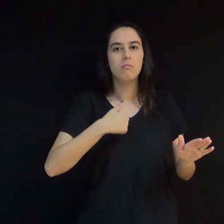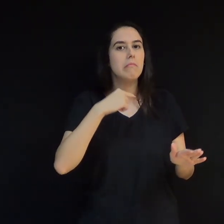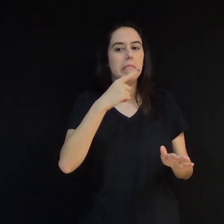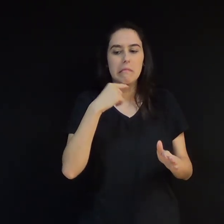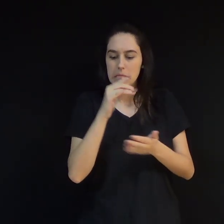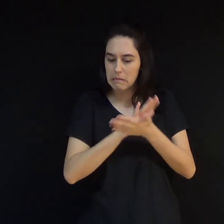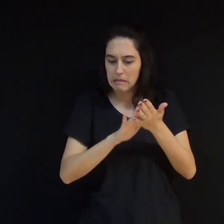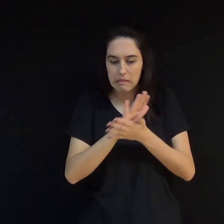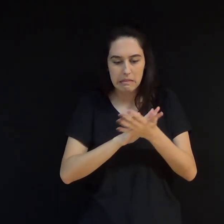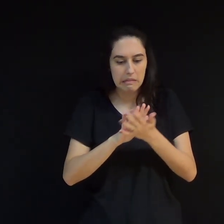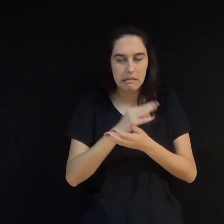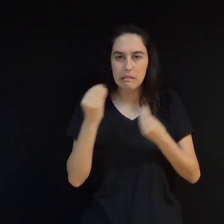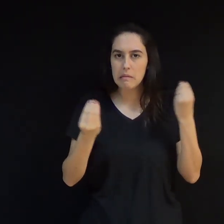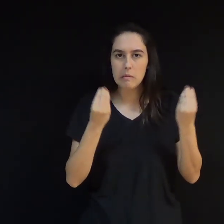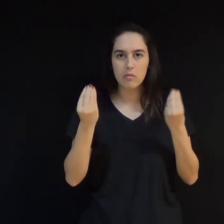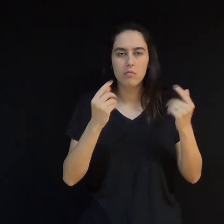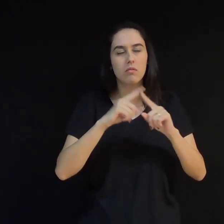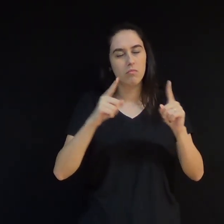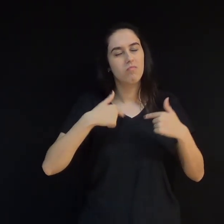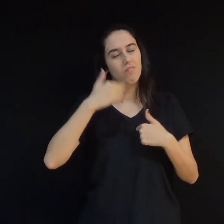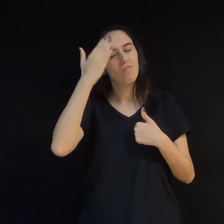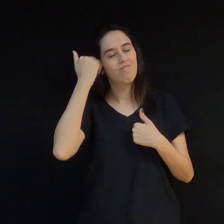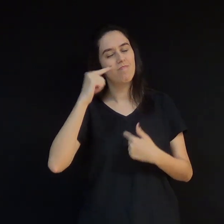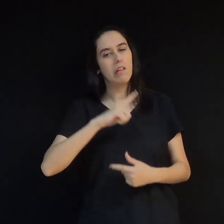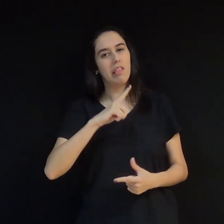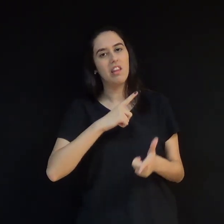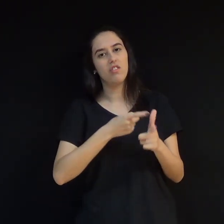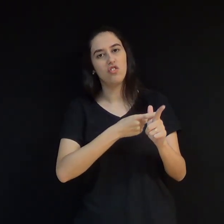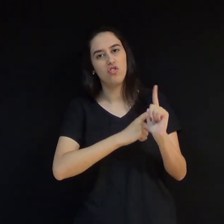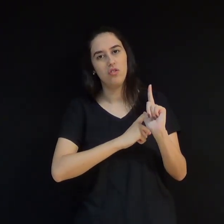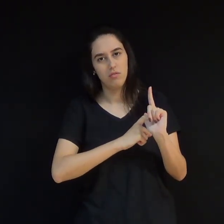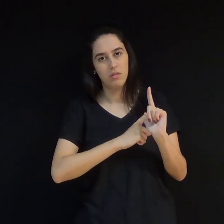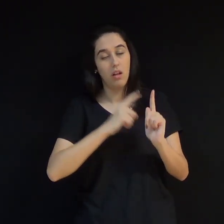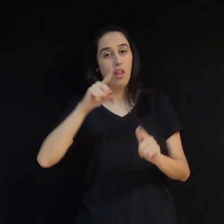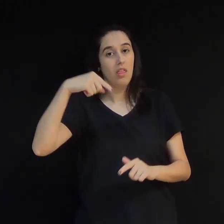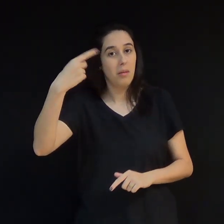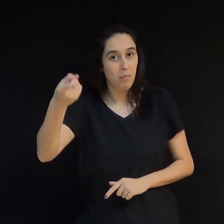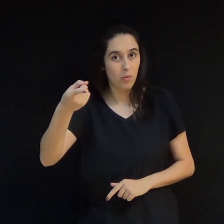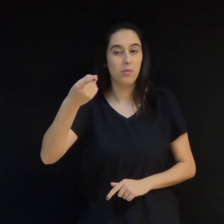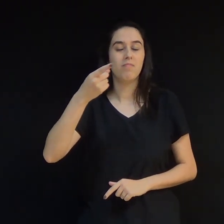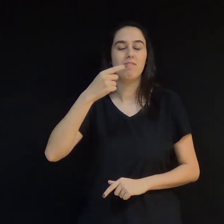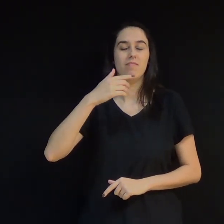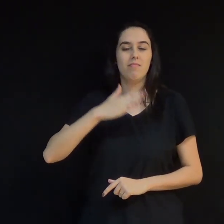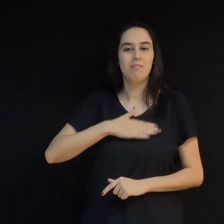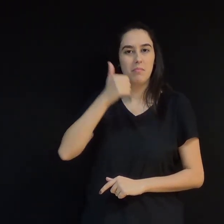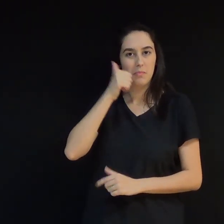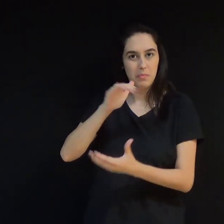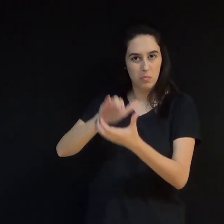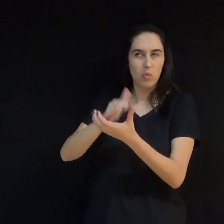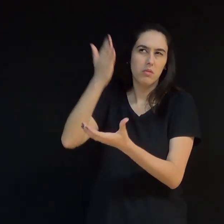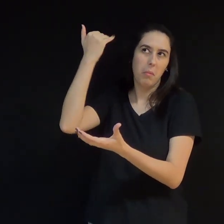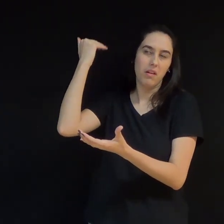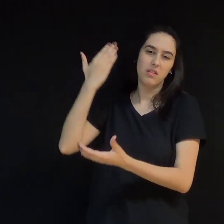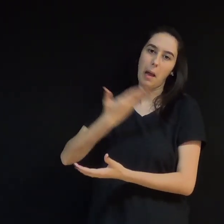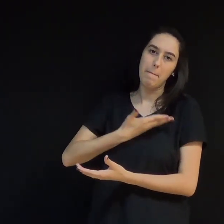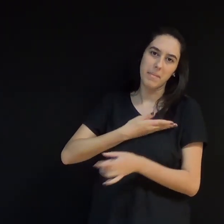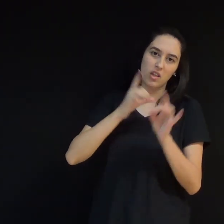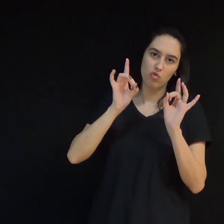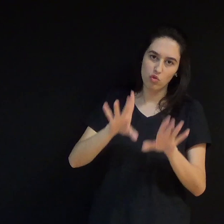amor. Quando eu não conseguia fazer nada além de assumir, descobri mais tarde, por acaso, que minha atual